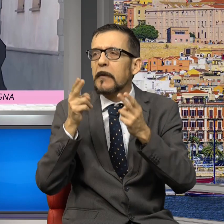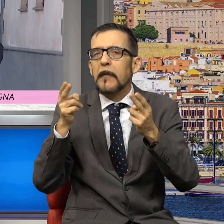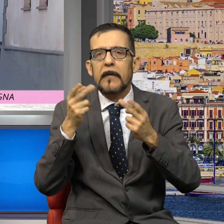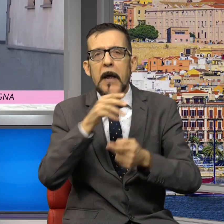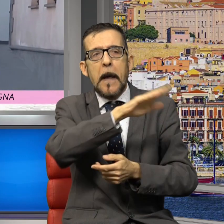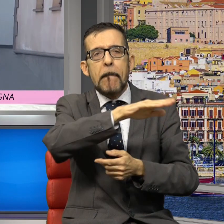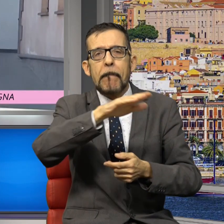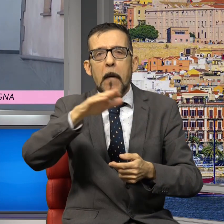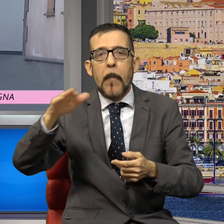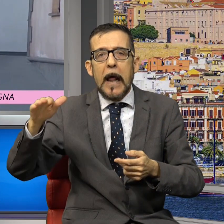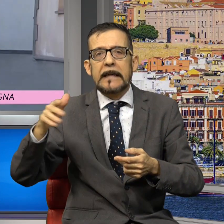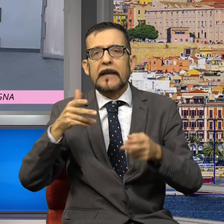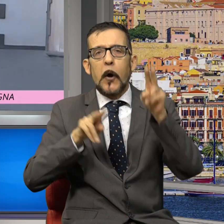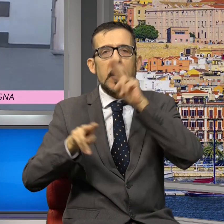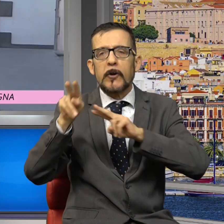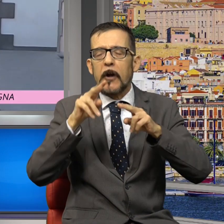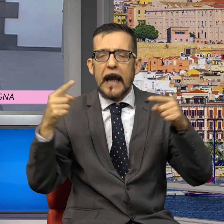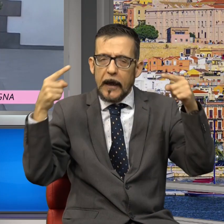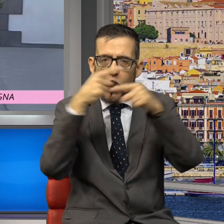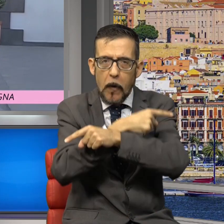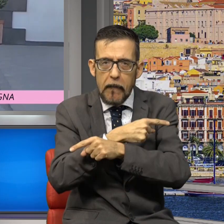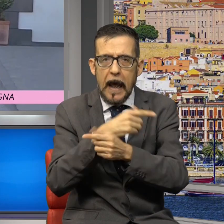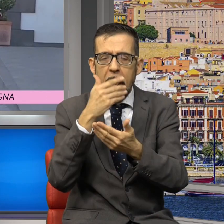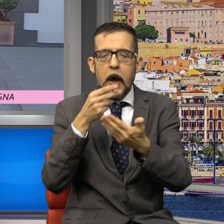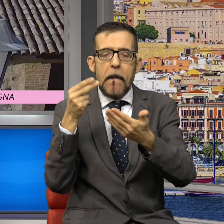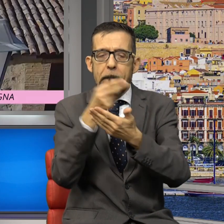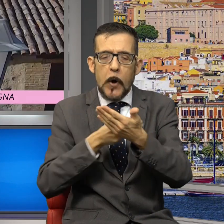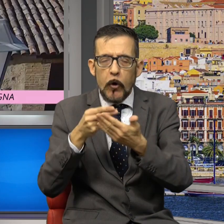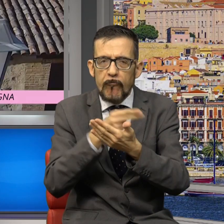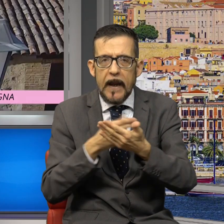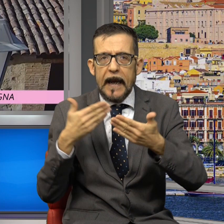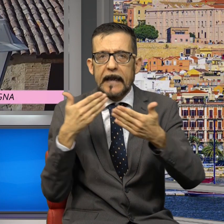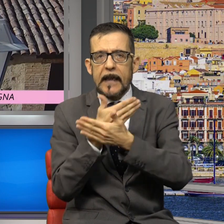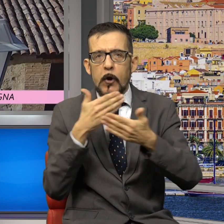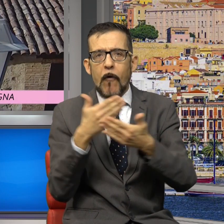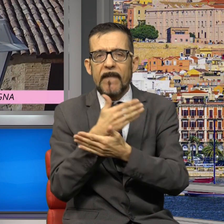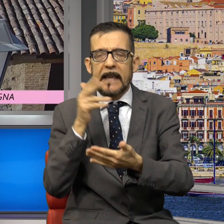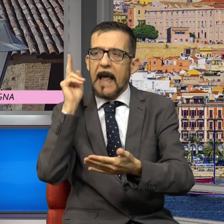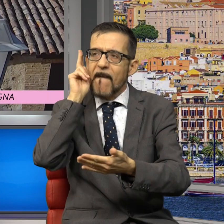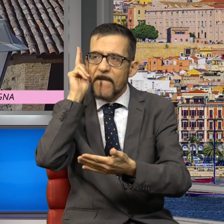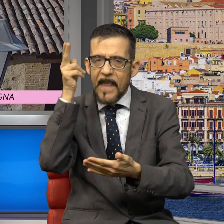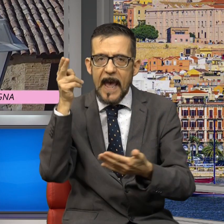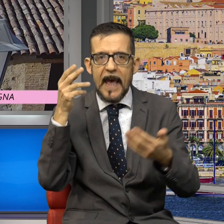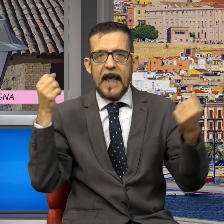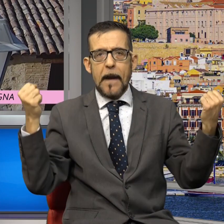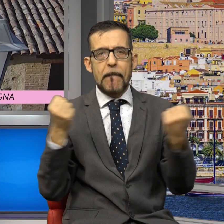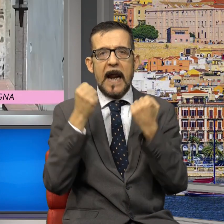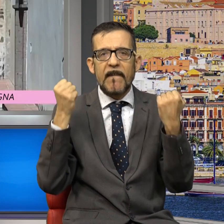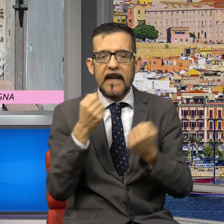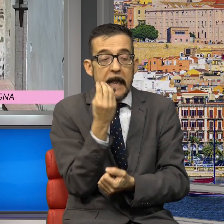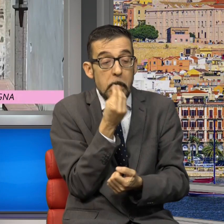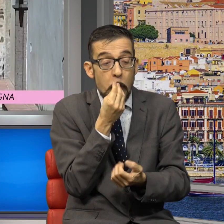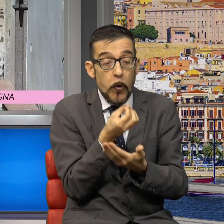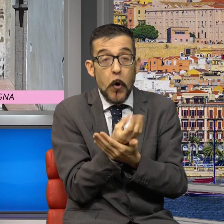iniziative virtuose, progetti culturali in rete, innovazione sociale, fiere e manifestazioni con prodotti squisitamente locali